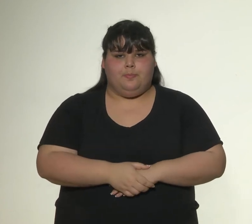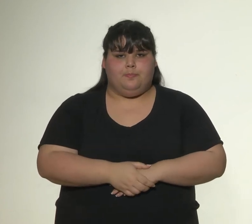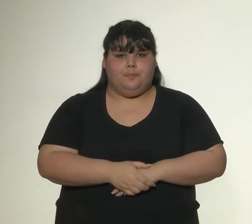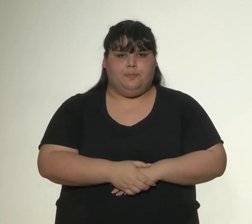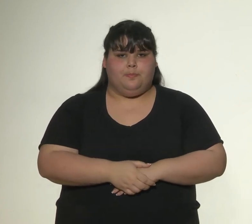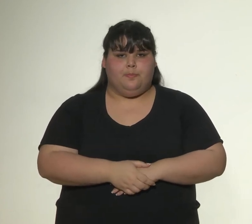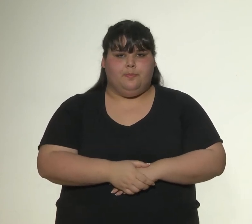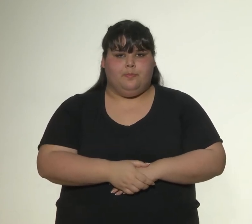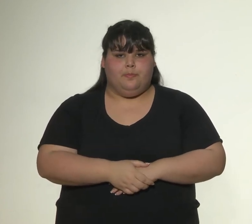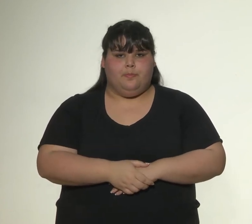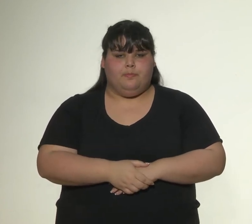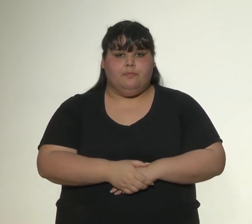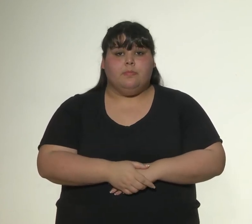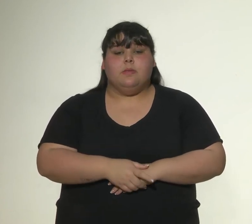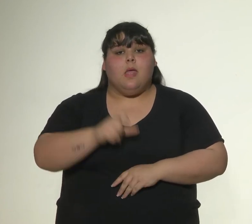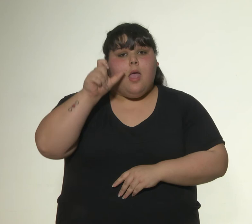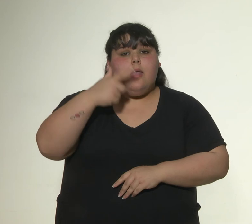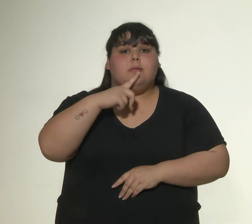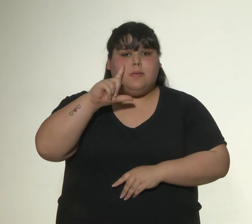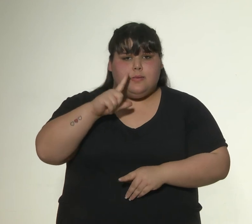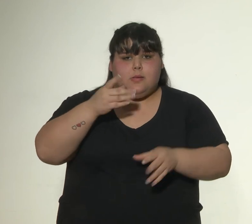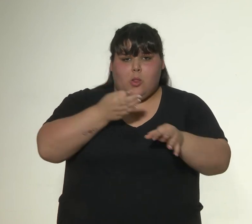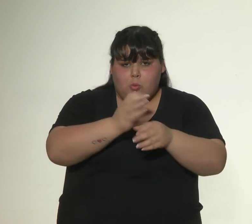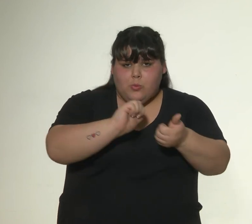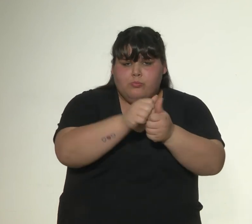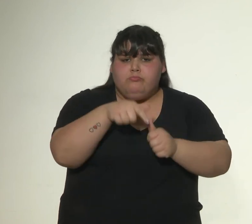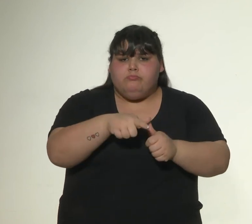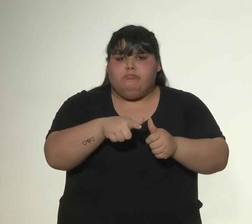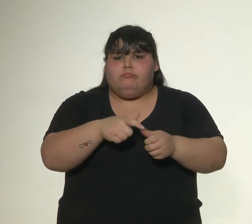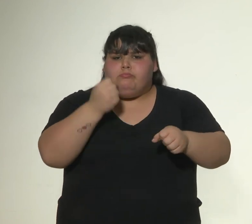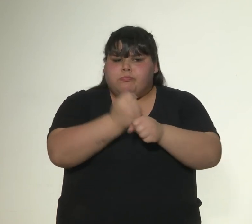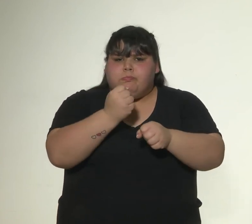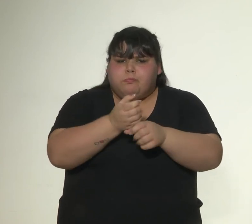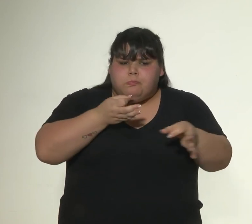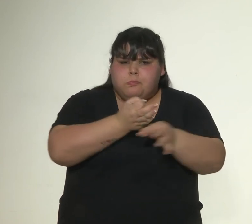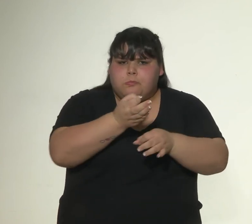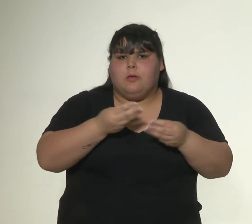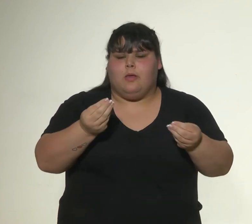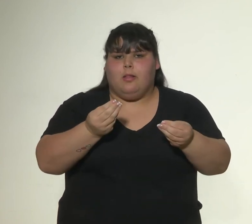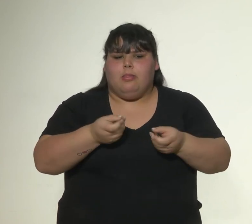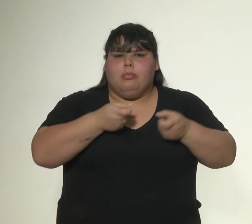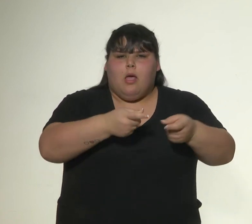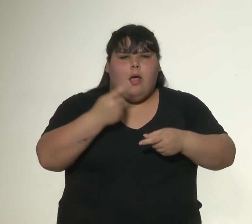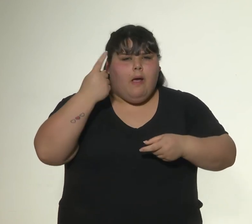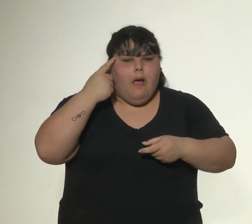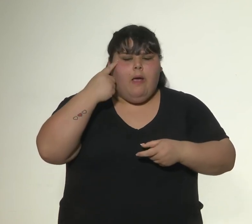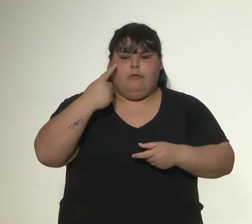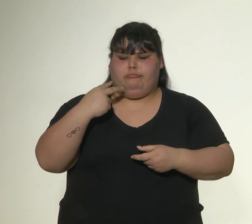La ESI trabaja aspectos que favorecen una conciencia del cuidado de sí mismos,